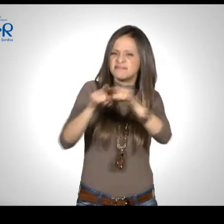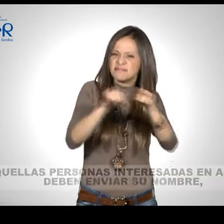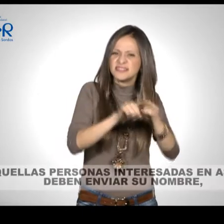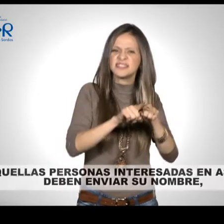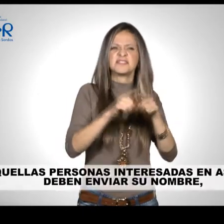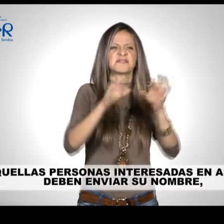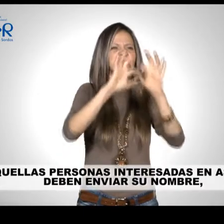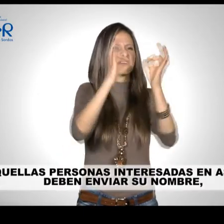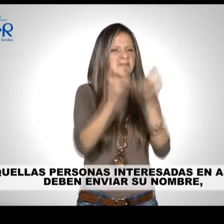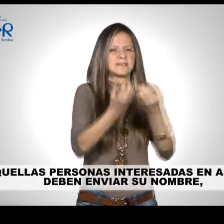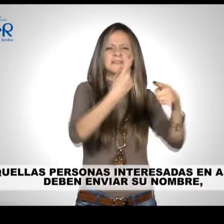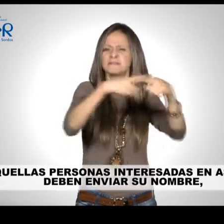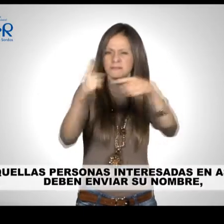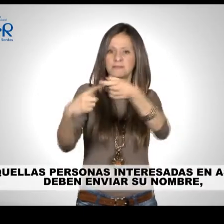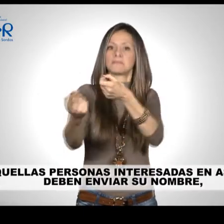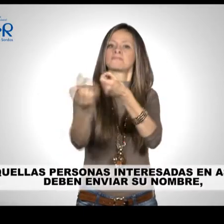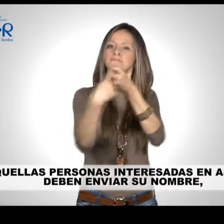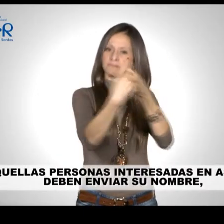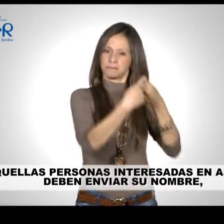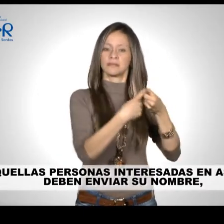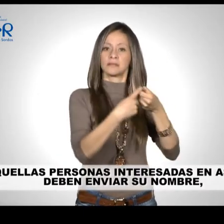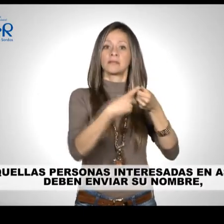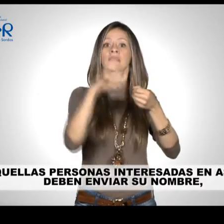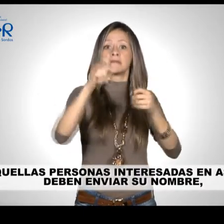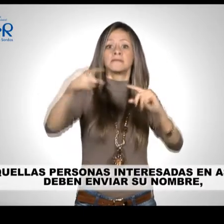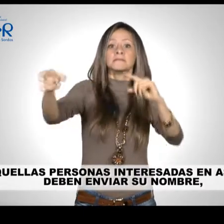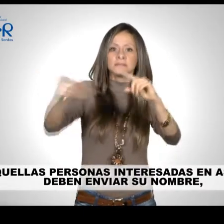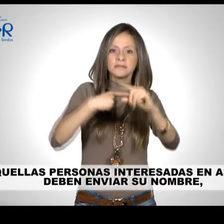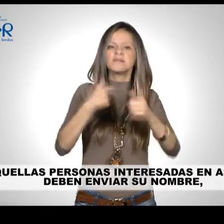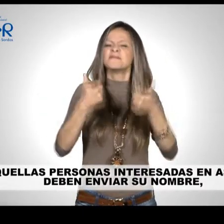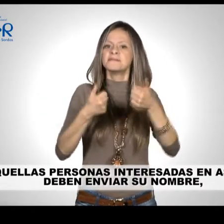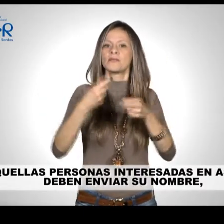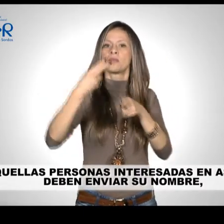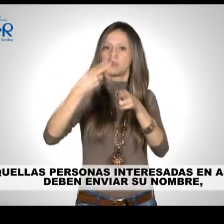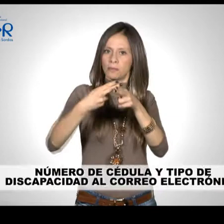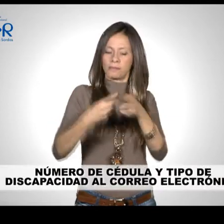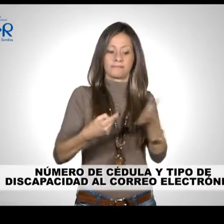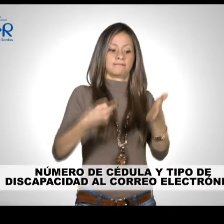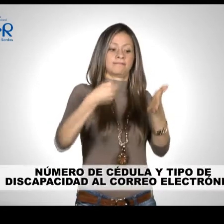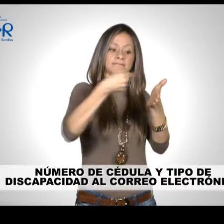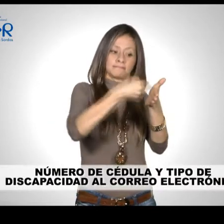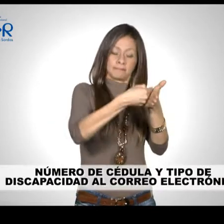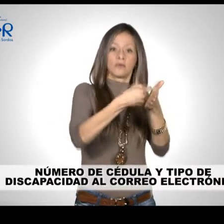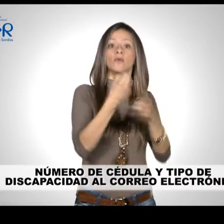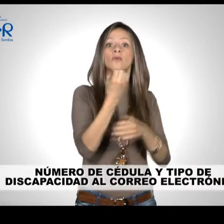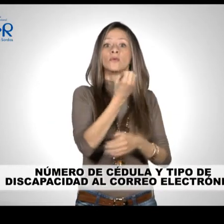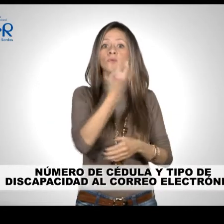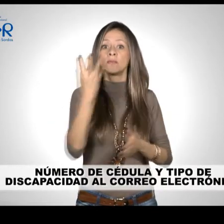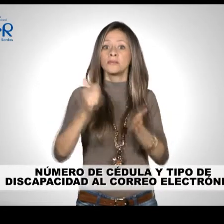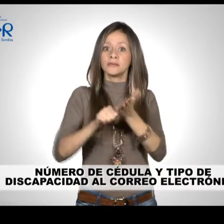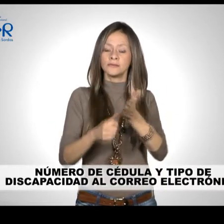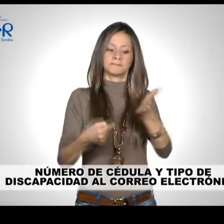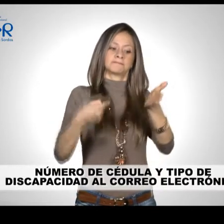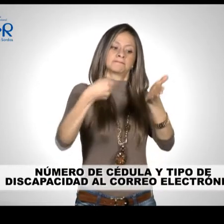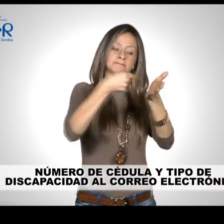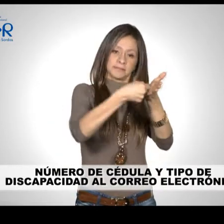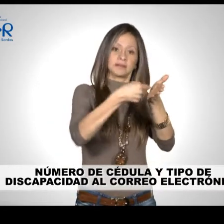Aquellas personas interesadas en asistir deben enviar su nombre, número de cédula y tipo de discapacidad